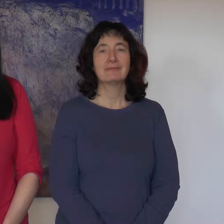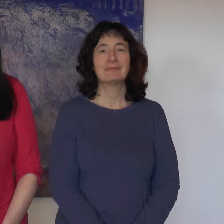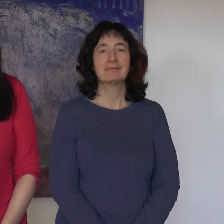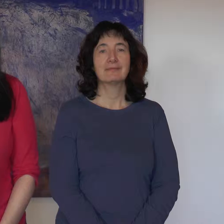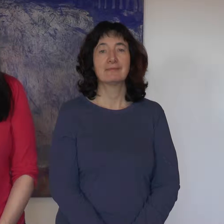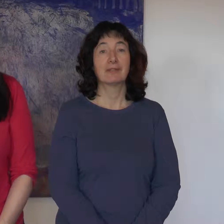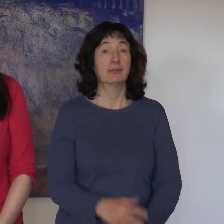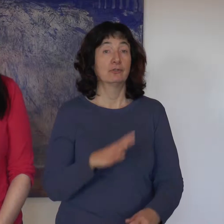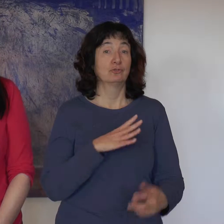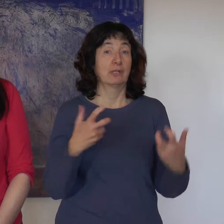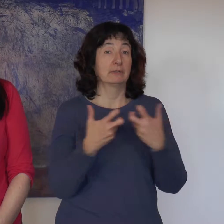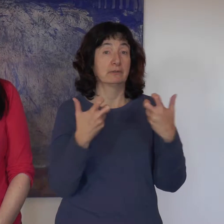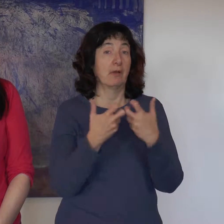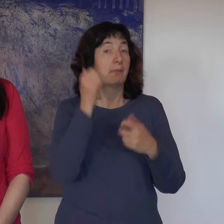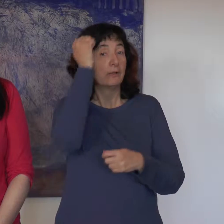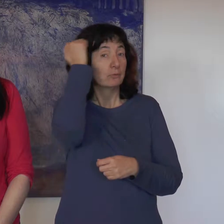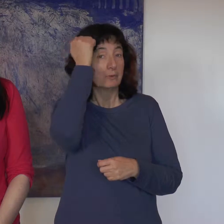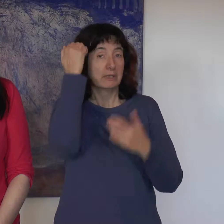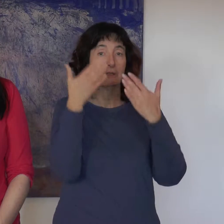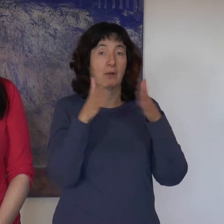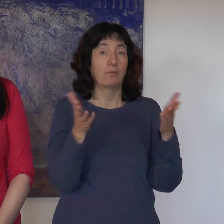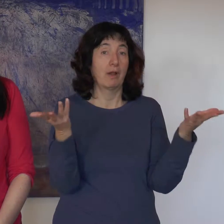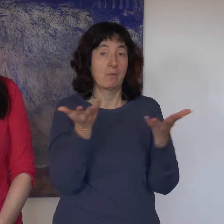Voici quelques exemples d'ateliers découvertes.